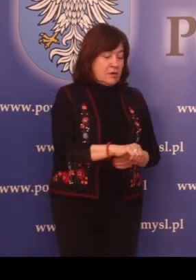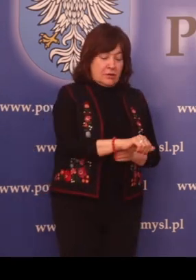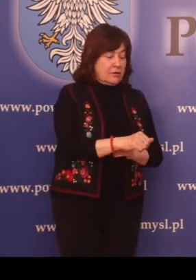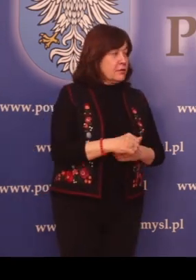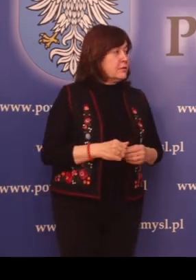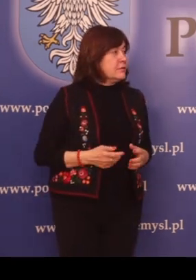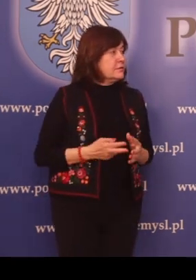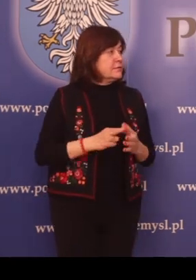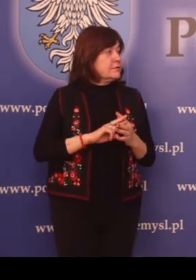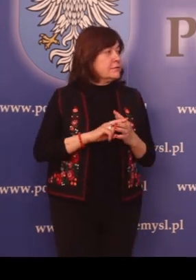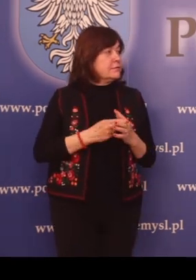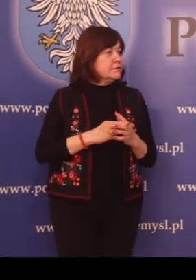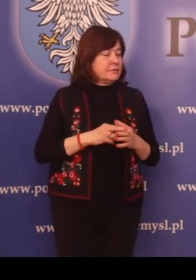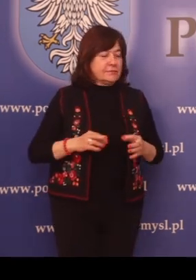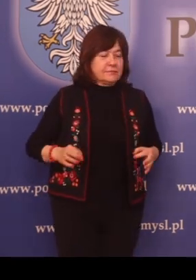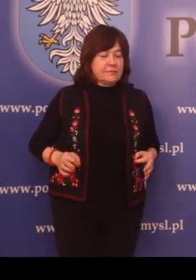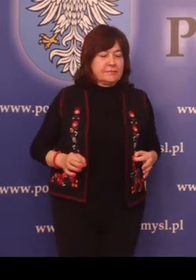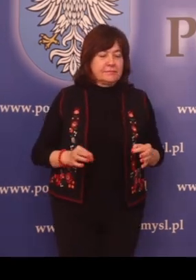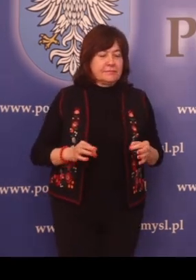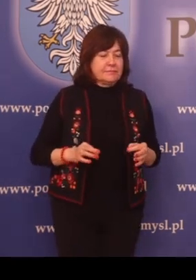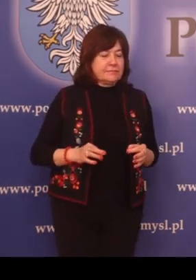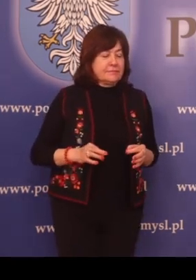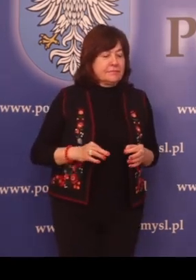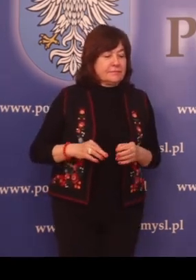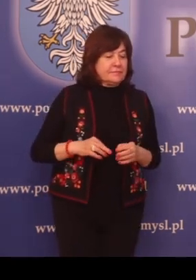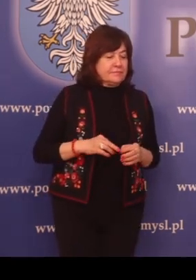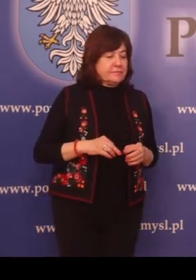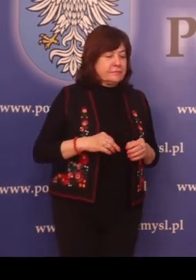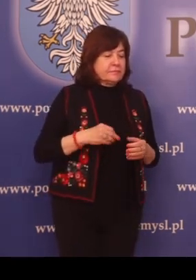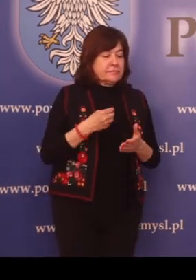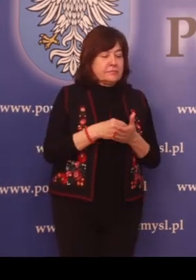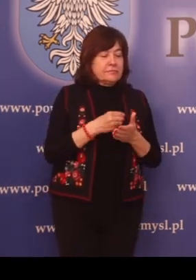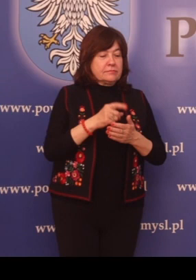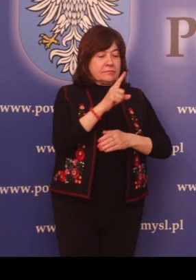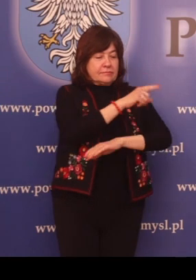Rejestracja pojazdu sprowadzonego z zagranicy.